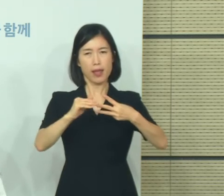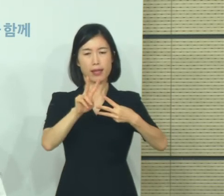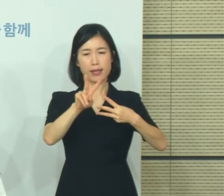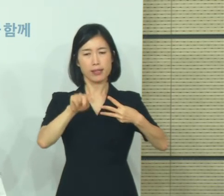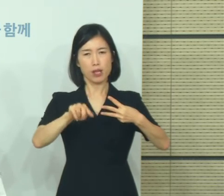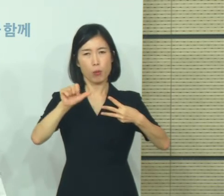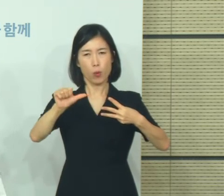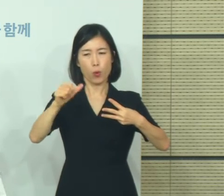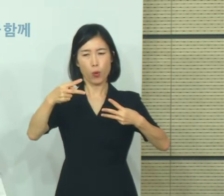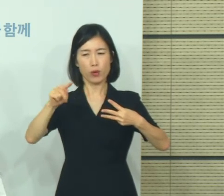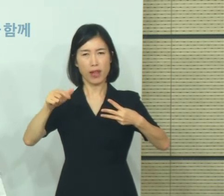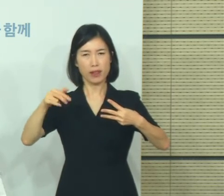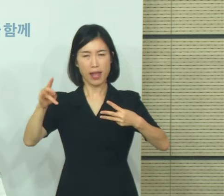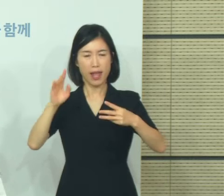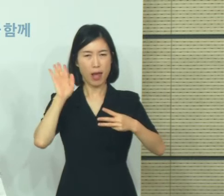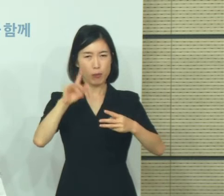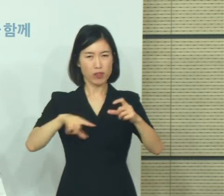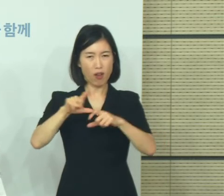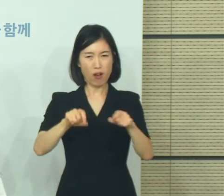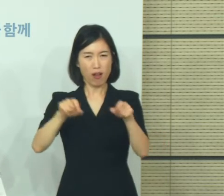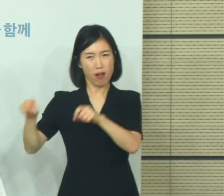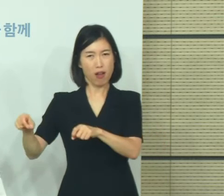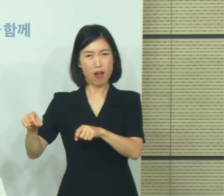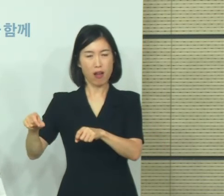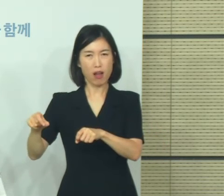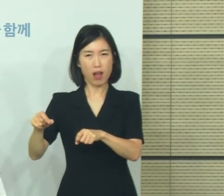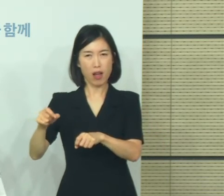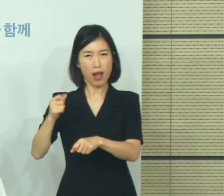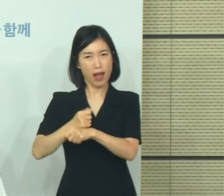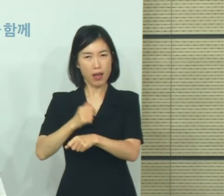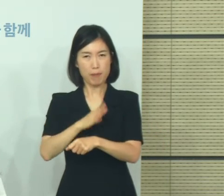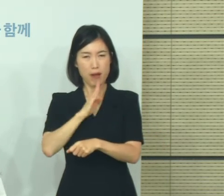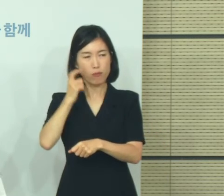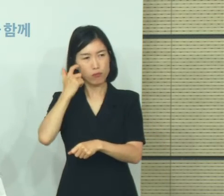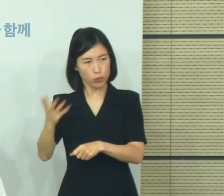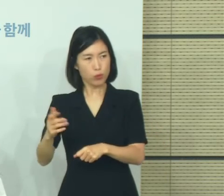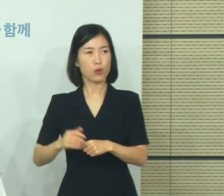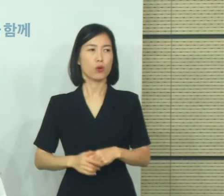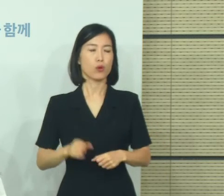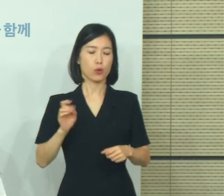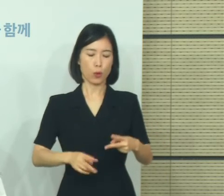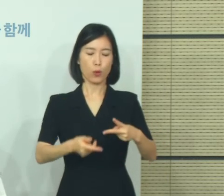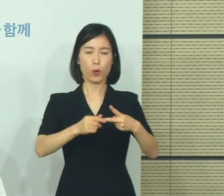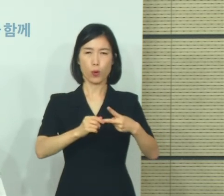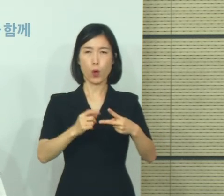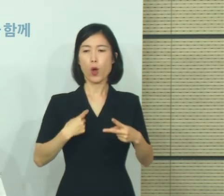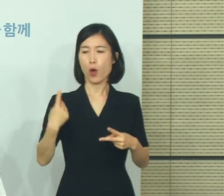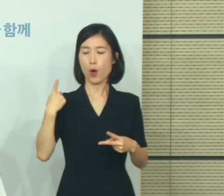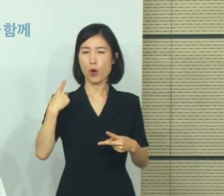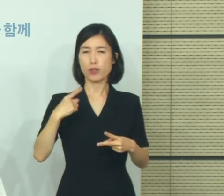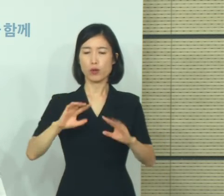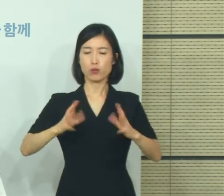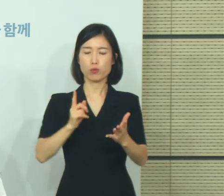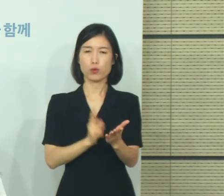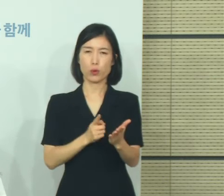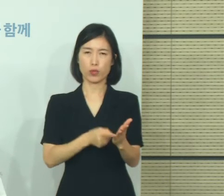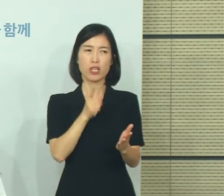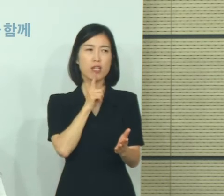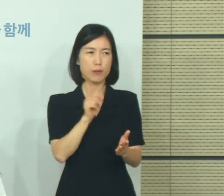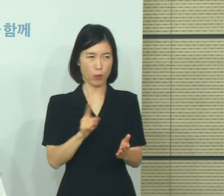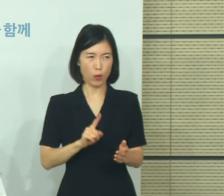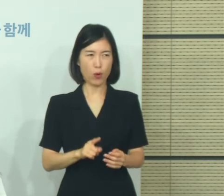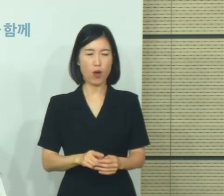가능성이 있는지 궁금합니다. 두 번째 질의는 어제 정세균 총리가 언론 인터뷰에서 늦어도